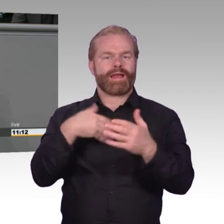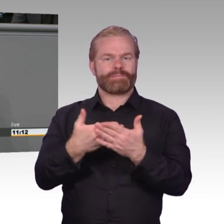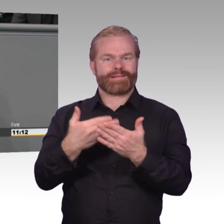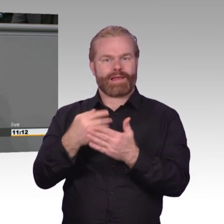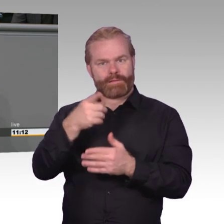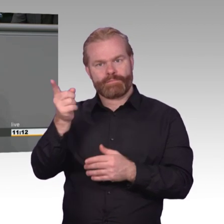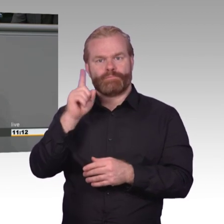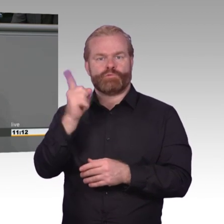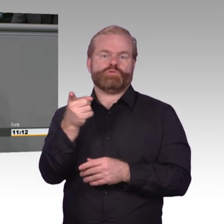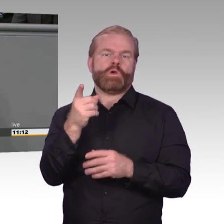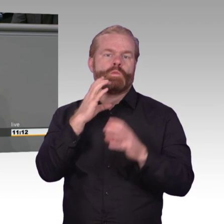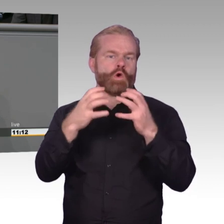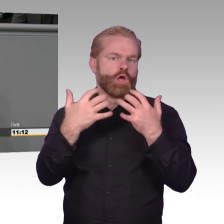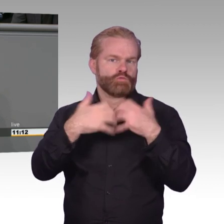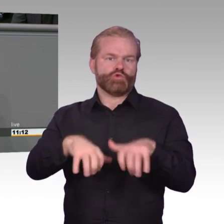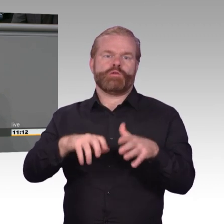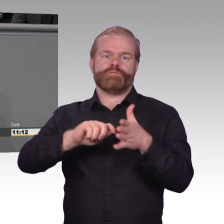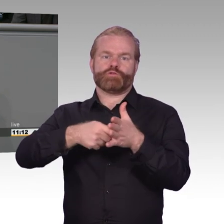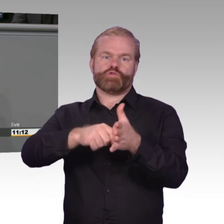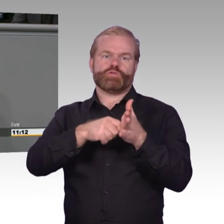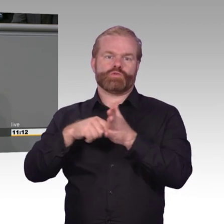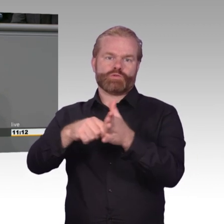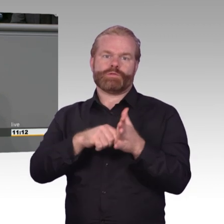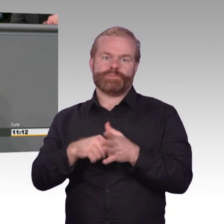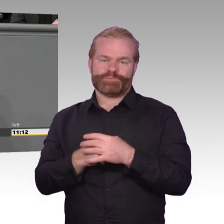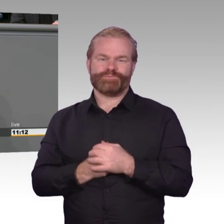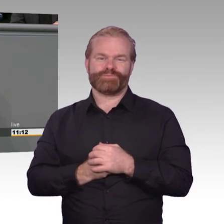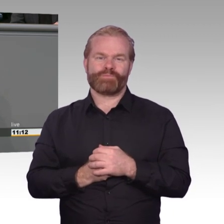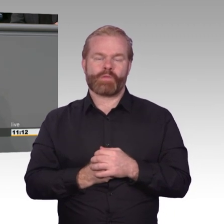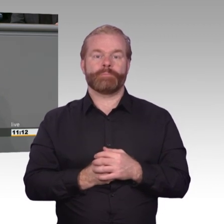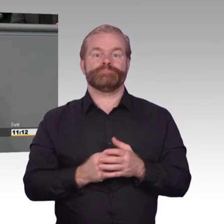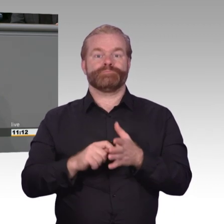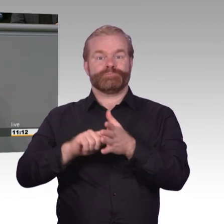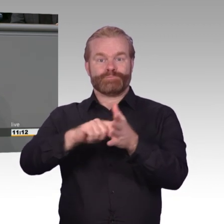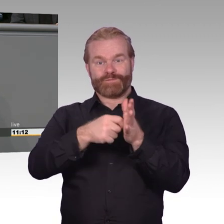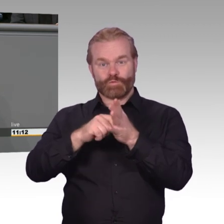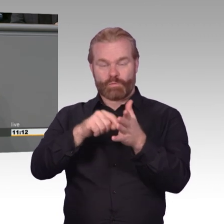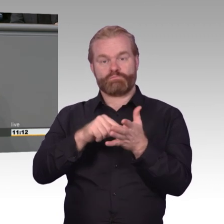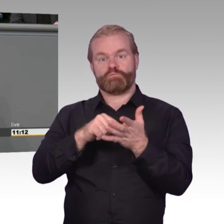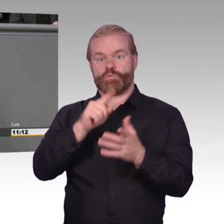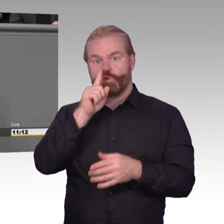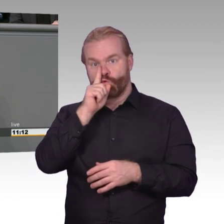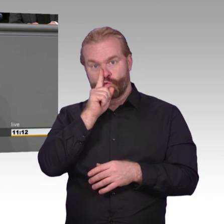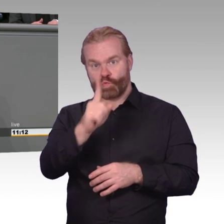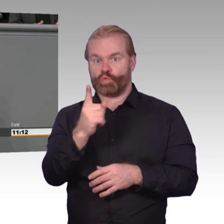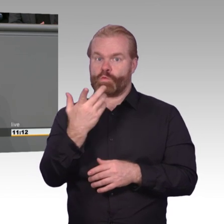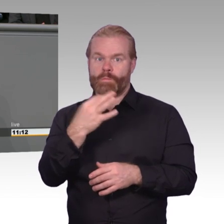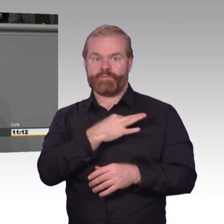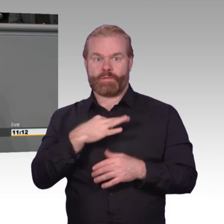letzten Jahren waren sieben von zehn Unternehmen laut Studien von Wirtschaftsspionage, Sabotage und Datendiebstahl